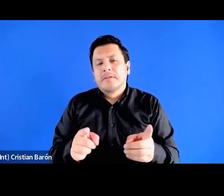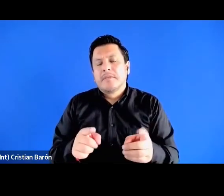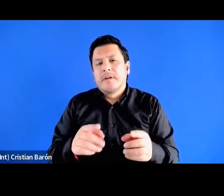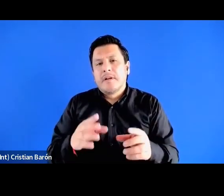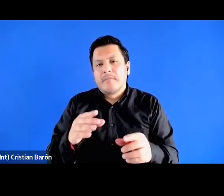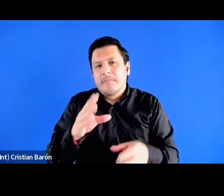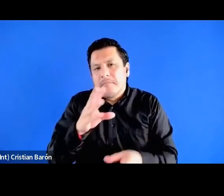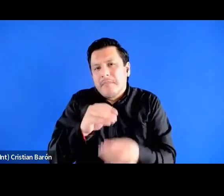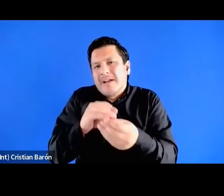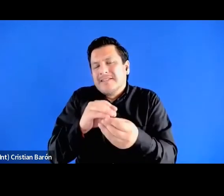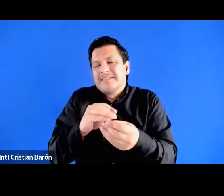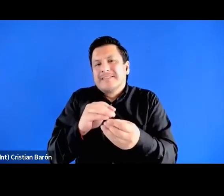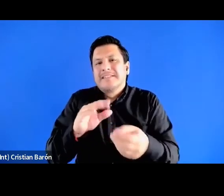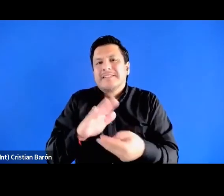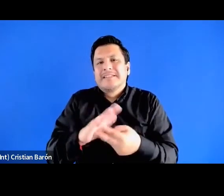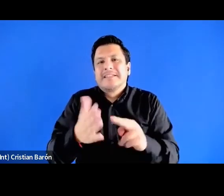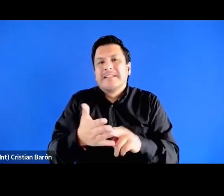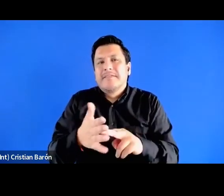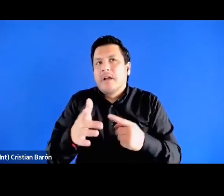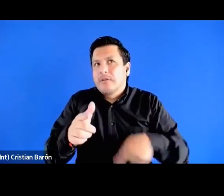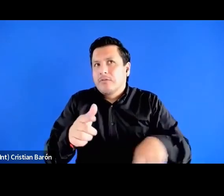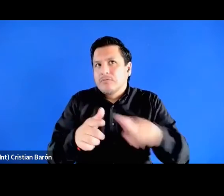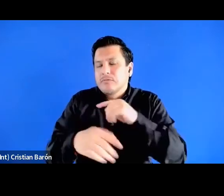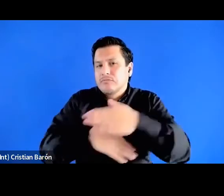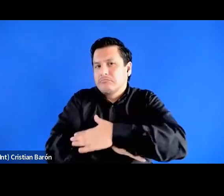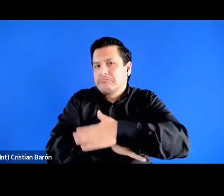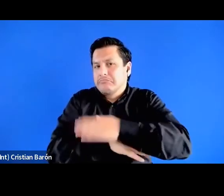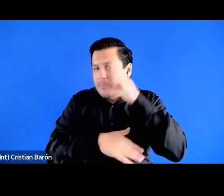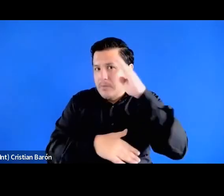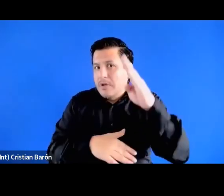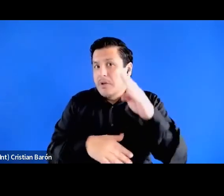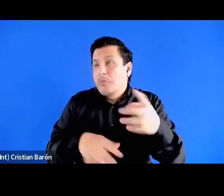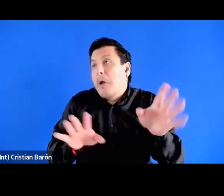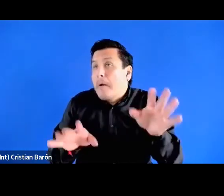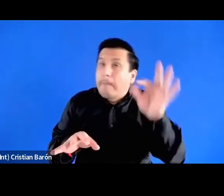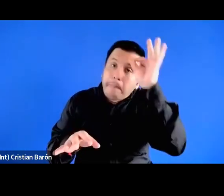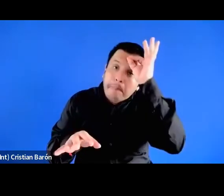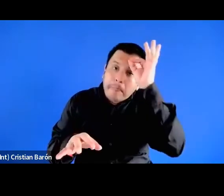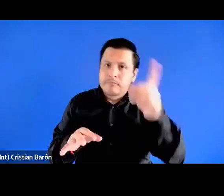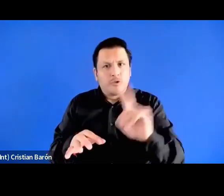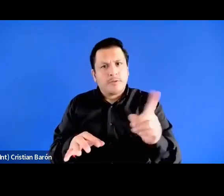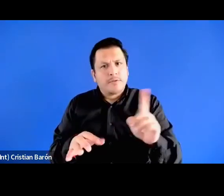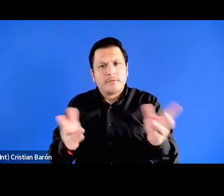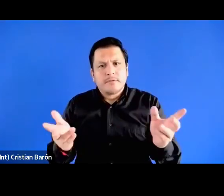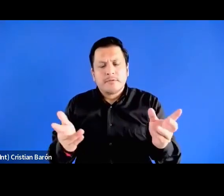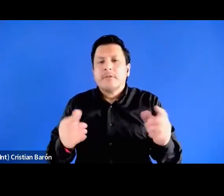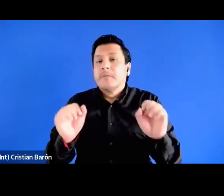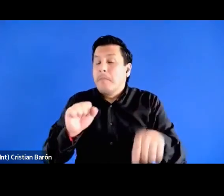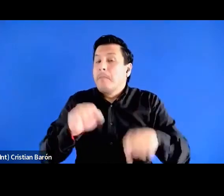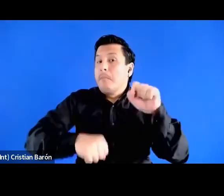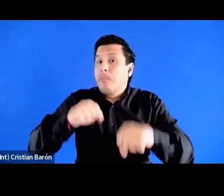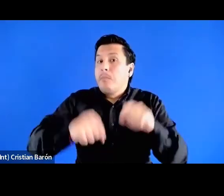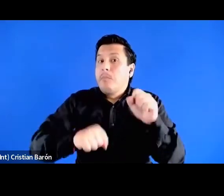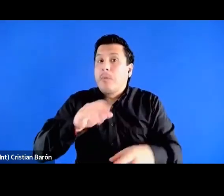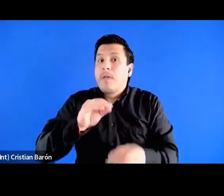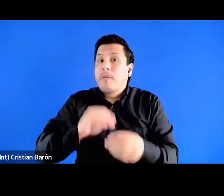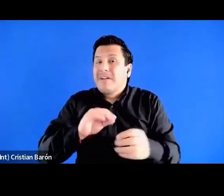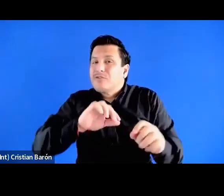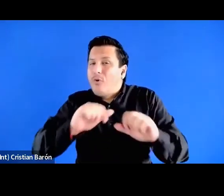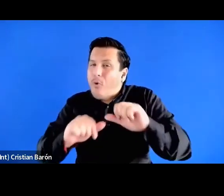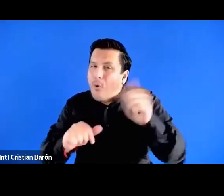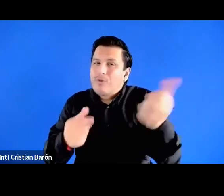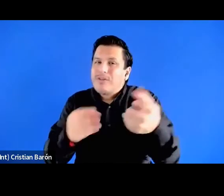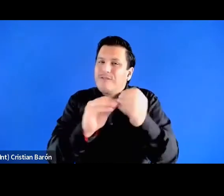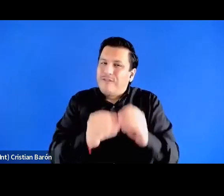que es más como la disciplina de la esperanza, no es una esperanza ingenua, pero es siempre la posibilidad de que se pueda hacer de otra manera. Y